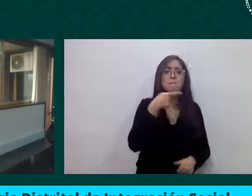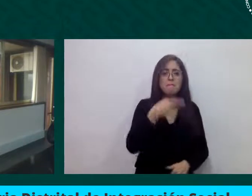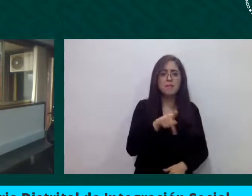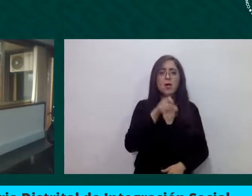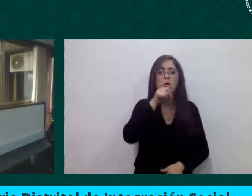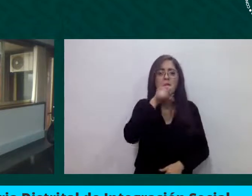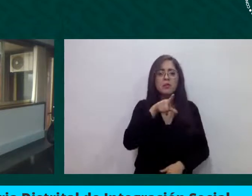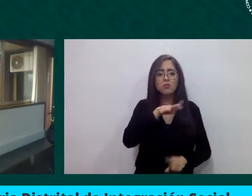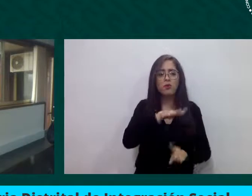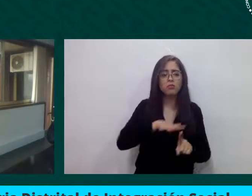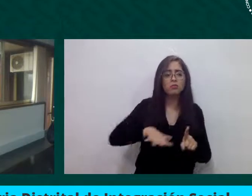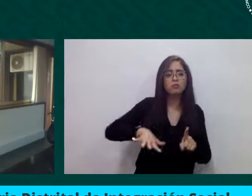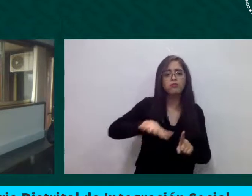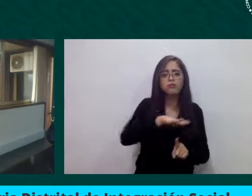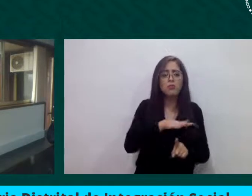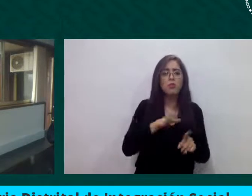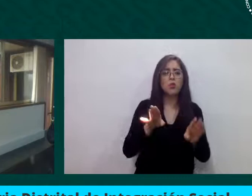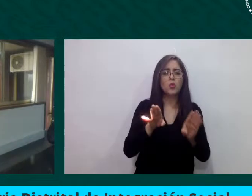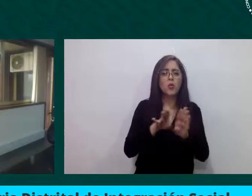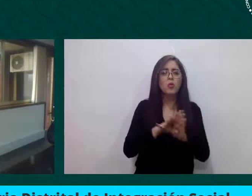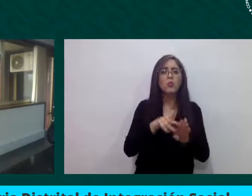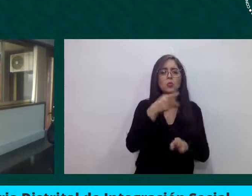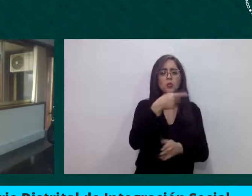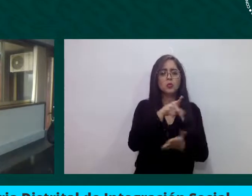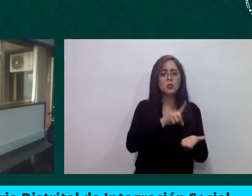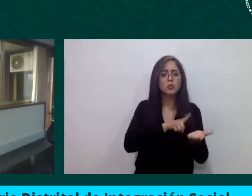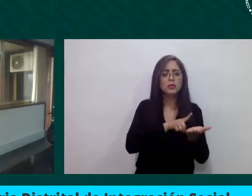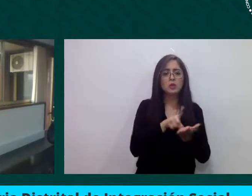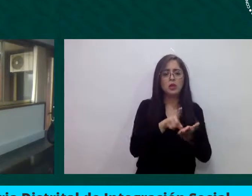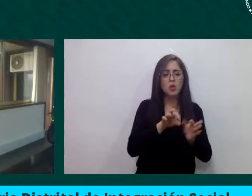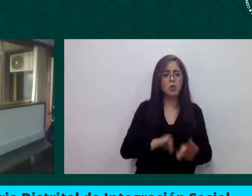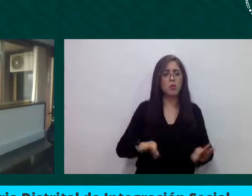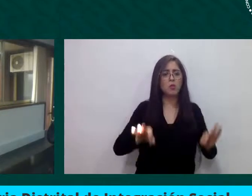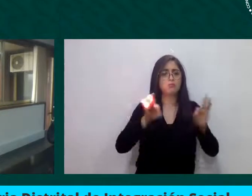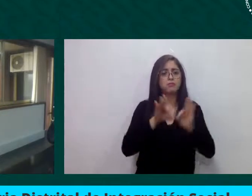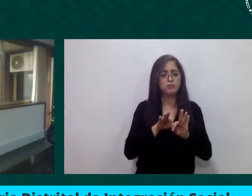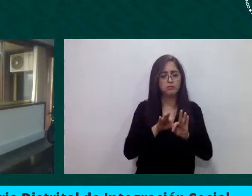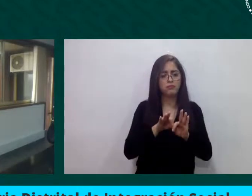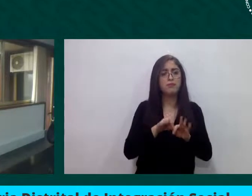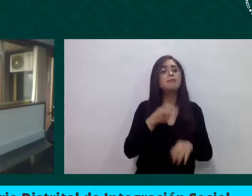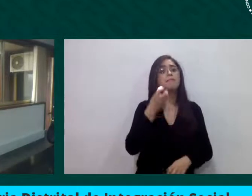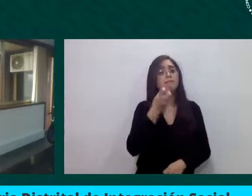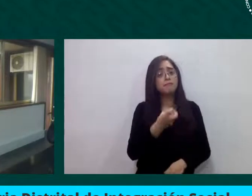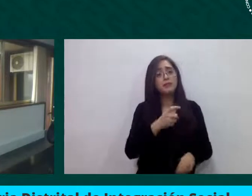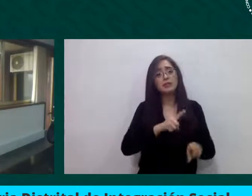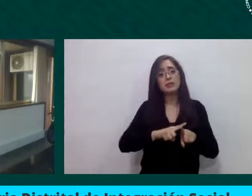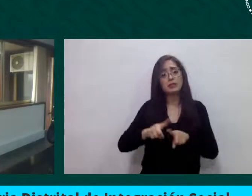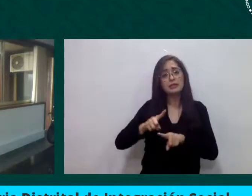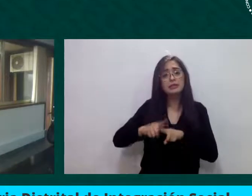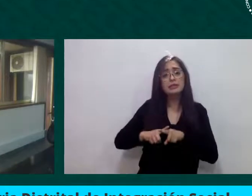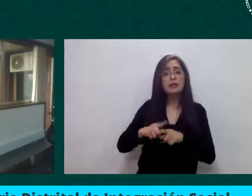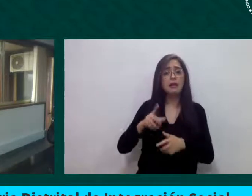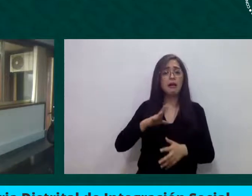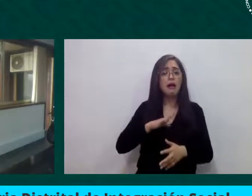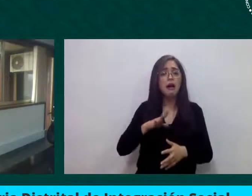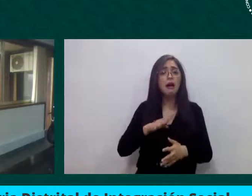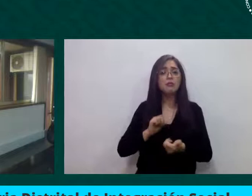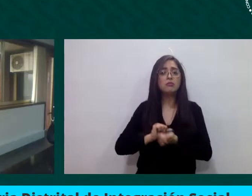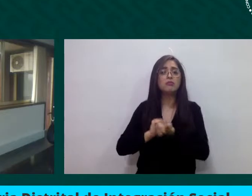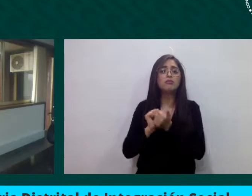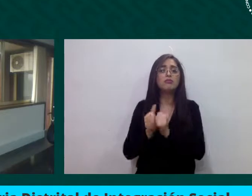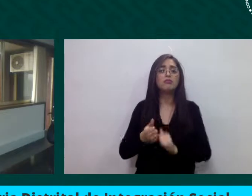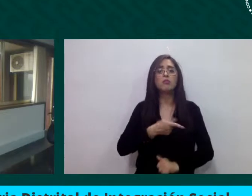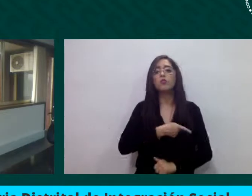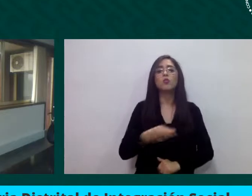de derechos fundamentales, de tal manera que las causas estructurales que están generando pobreza la podamos atacar con los distintos